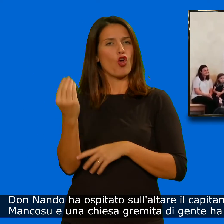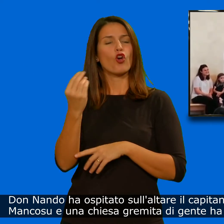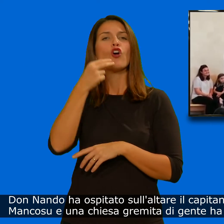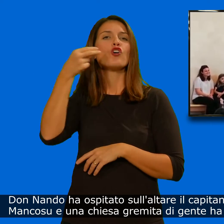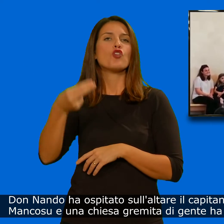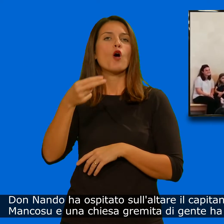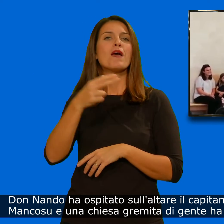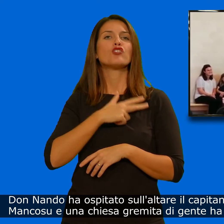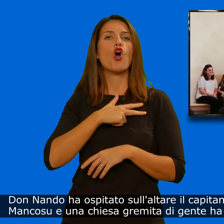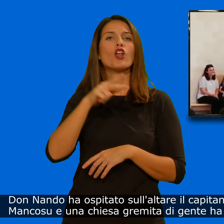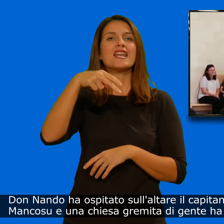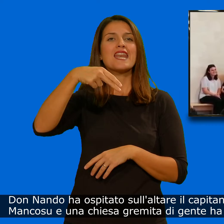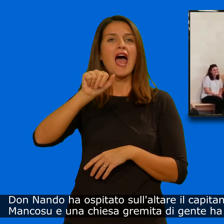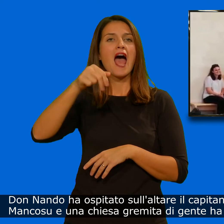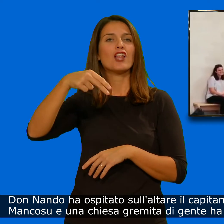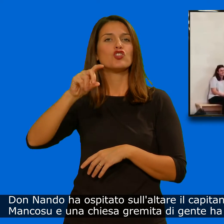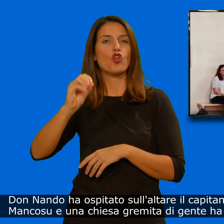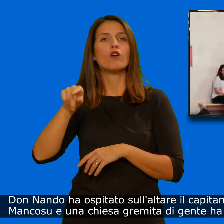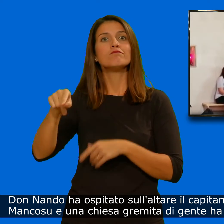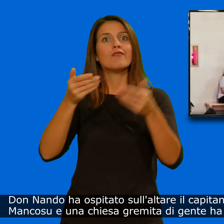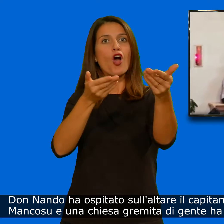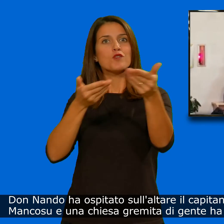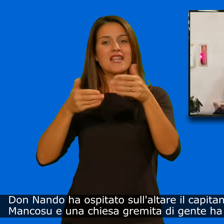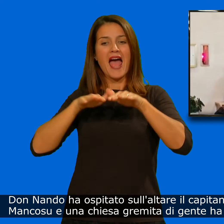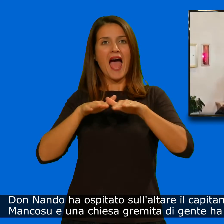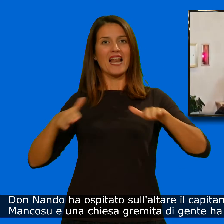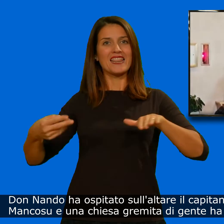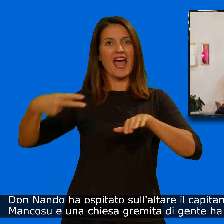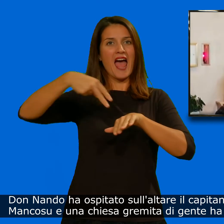ha ospitato sull'altare il capitano del Lecce Marco Mancosu